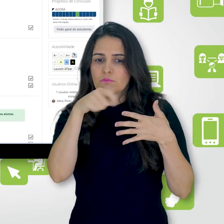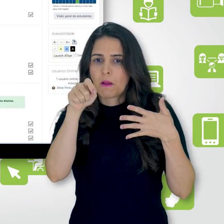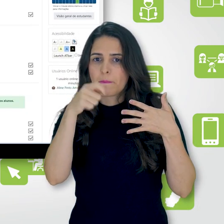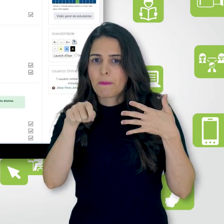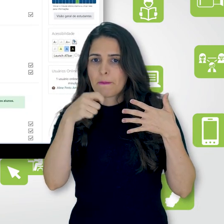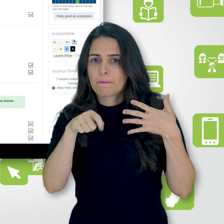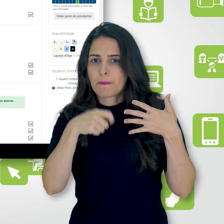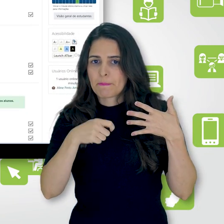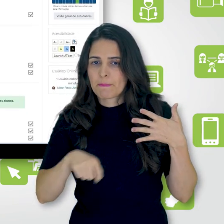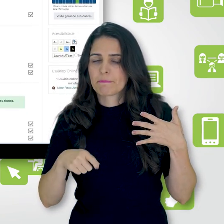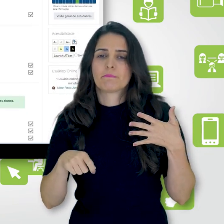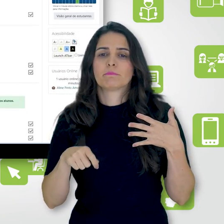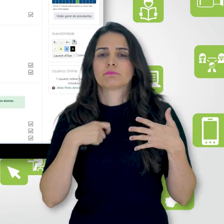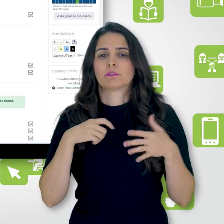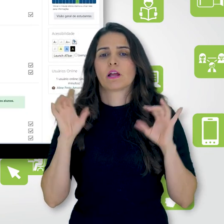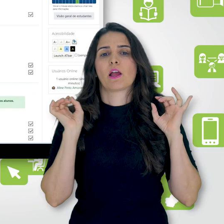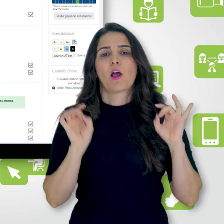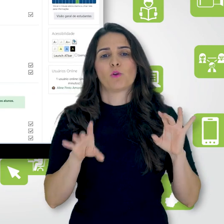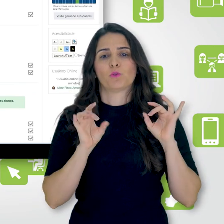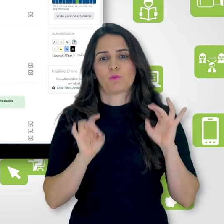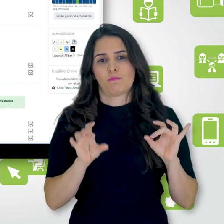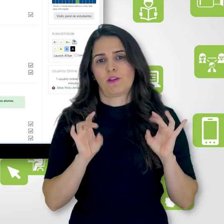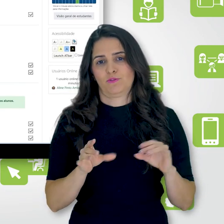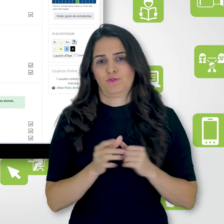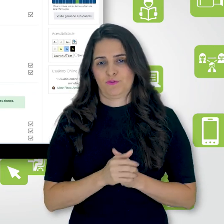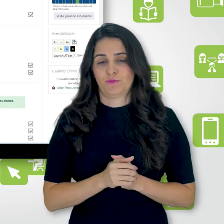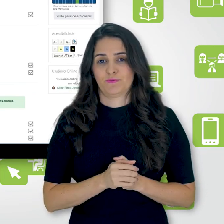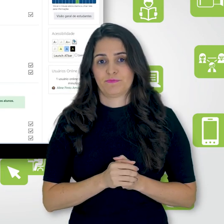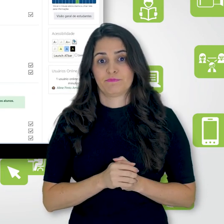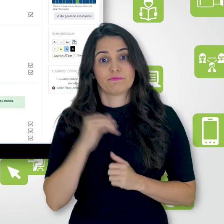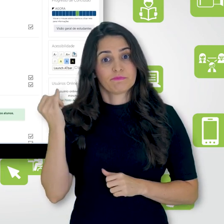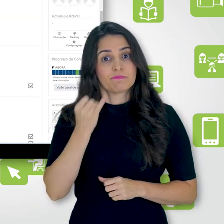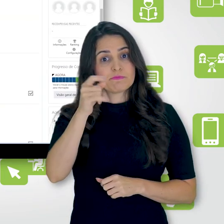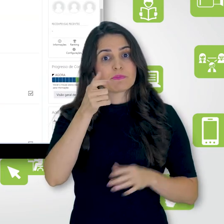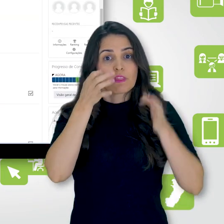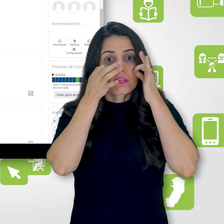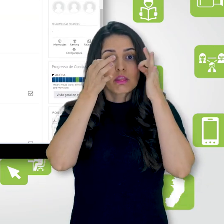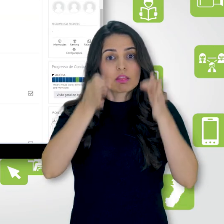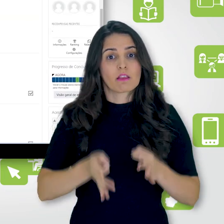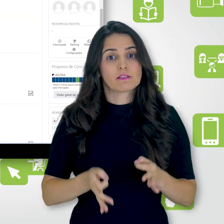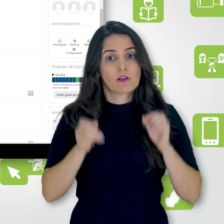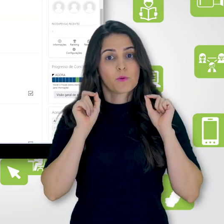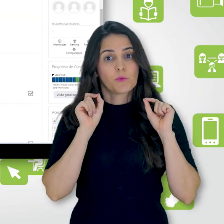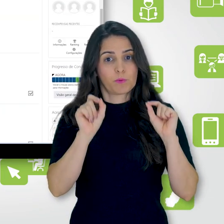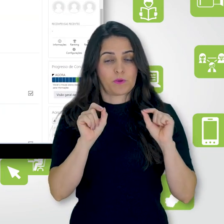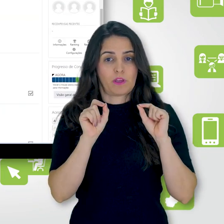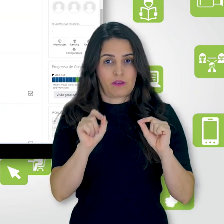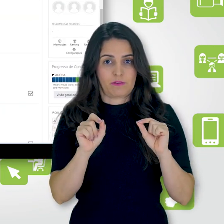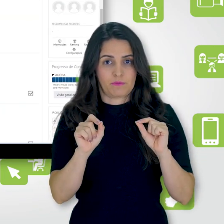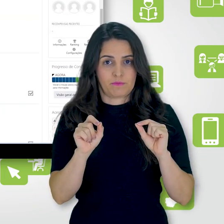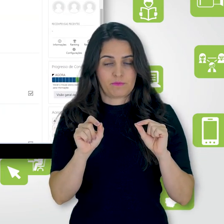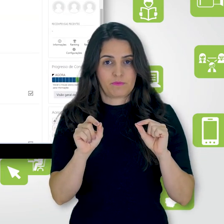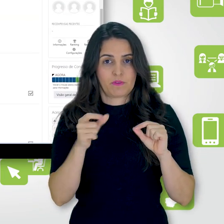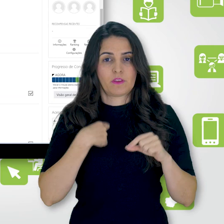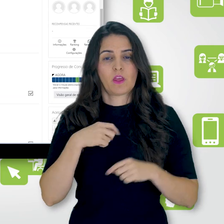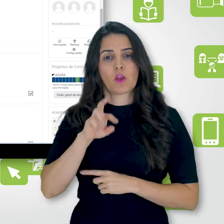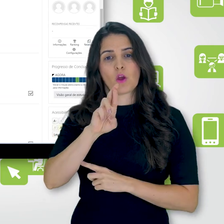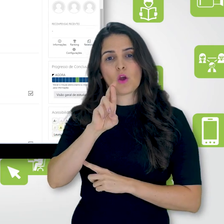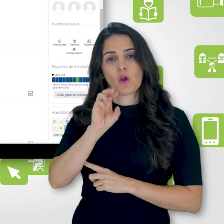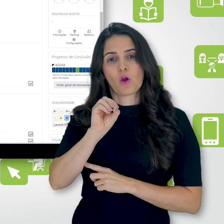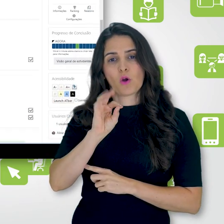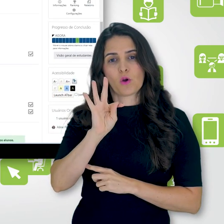ativado automaticamente. Então, é muito importante que você se atente para o recurso